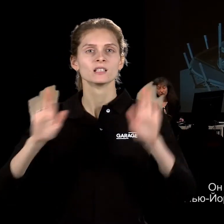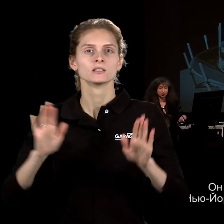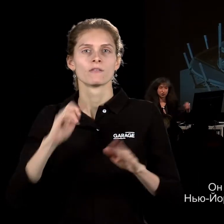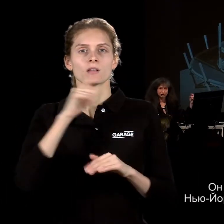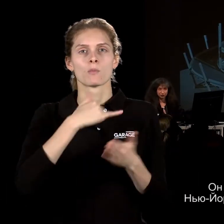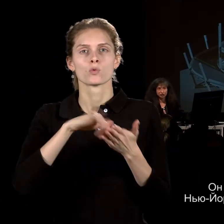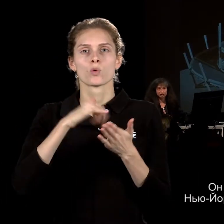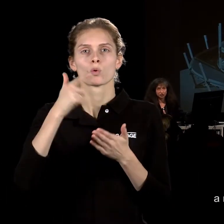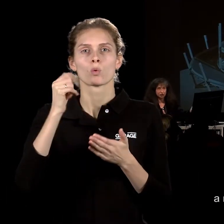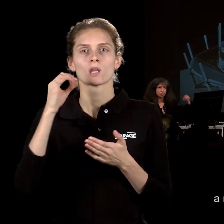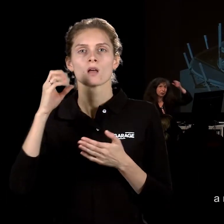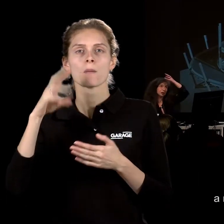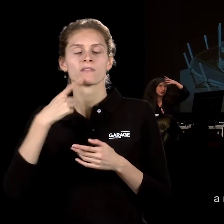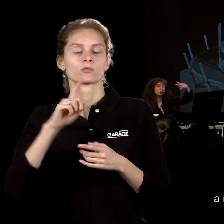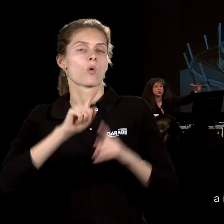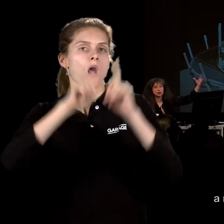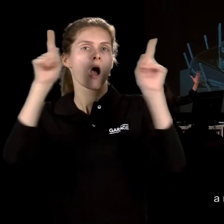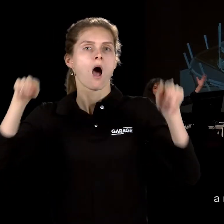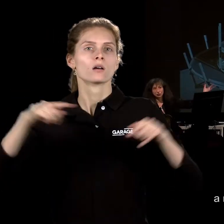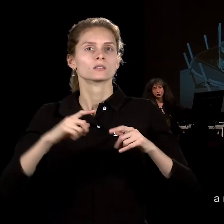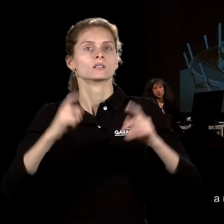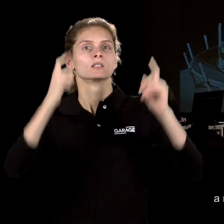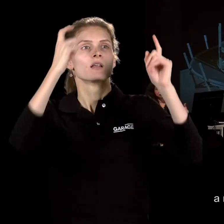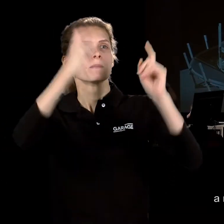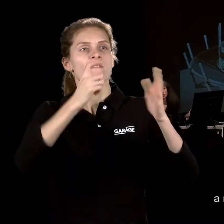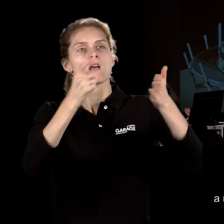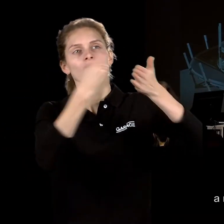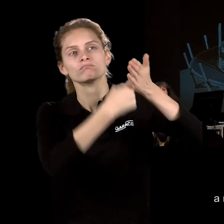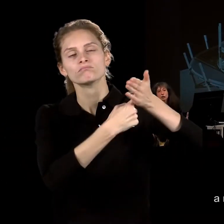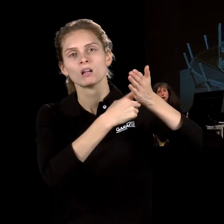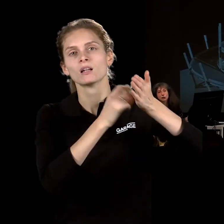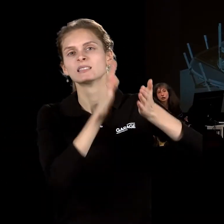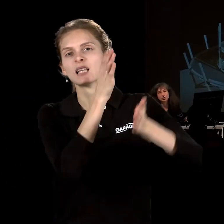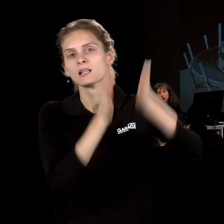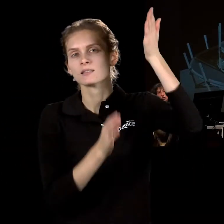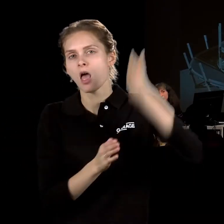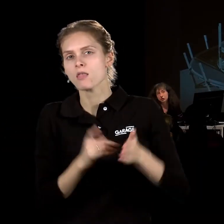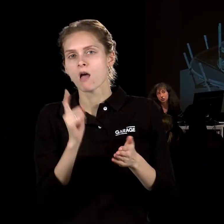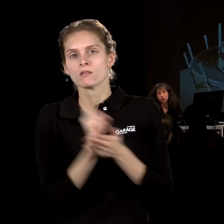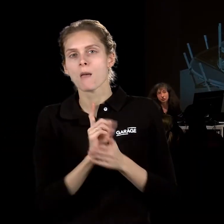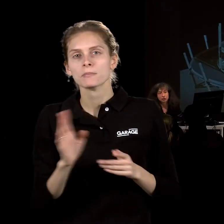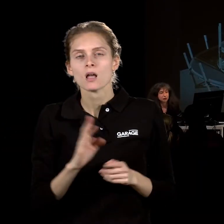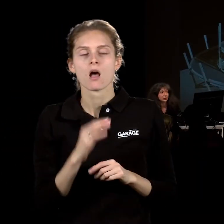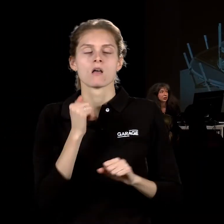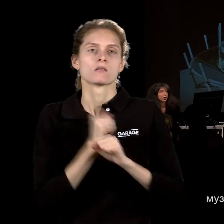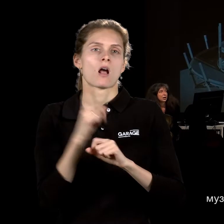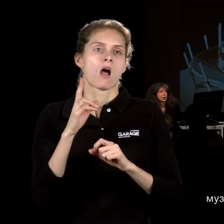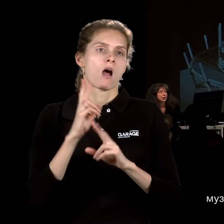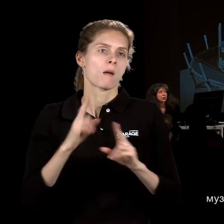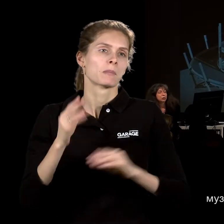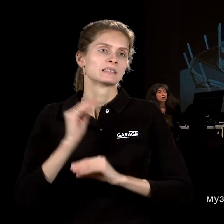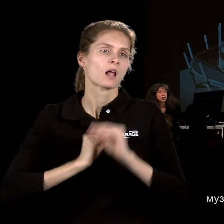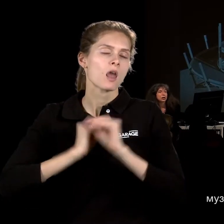что картины не должны висеть на стенах, они могут висеть на каких-то растяжках, такие экспозиции, которые делались как инсталляции, совершенно новаторские.